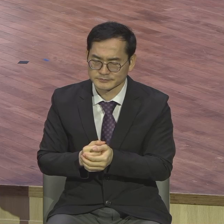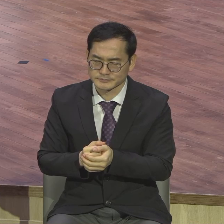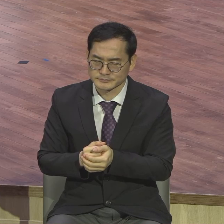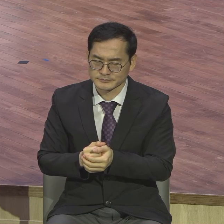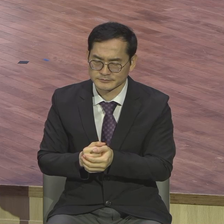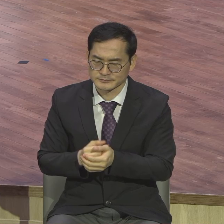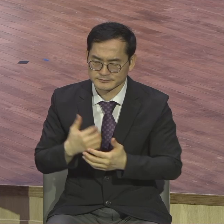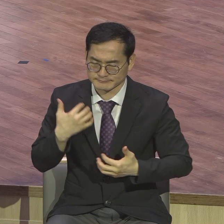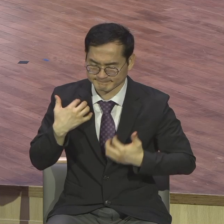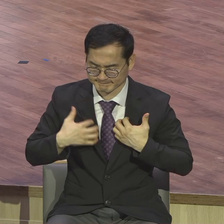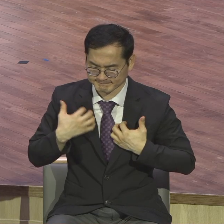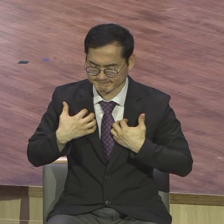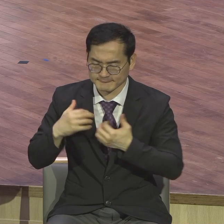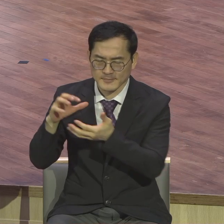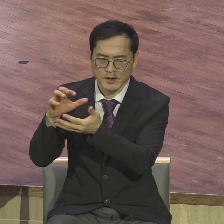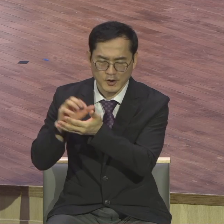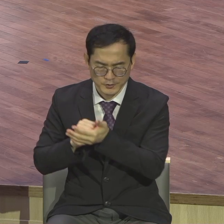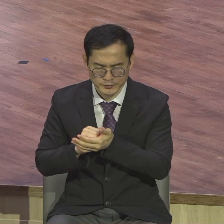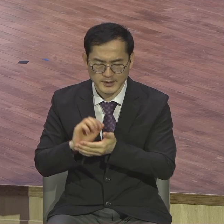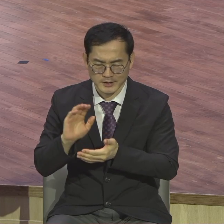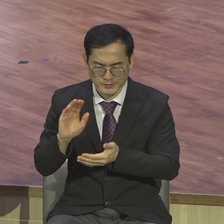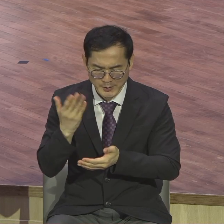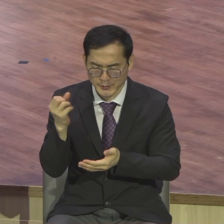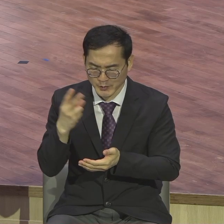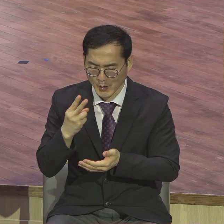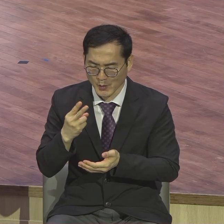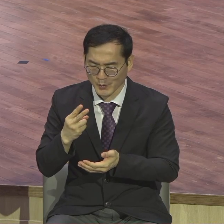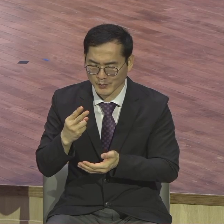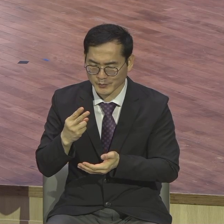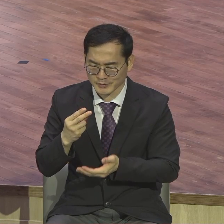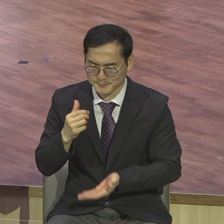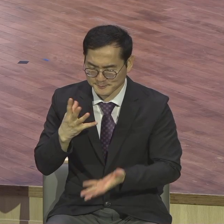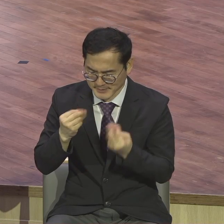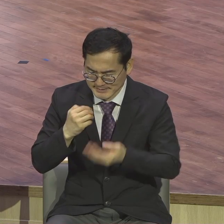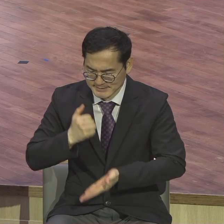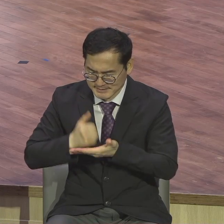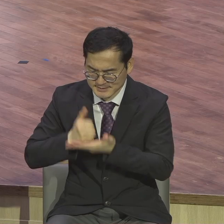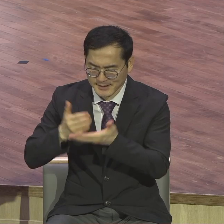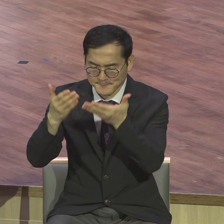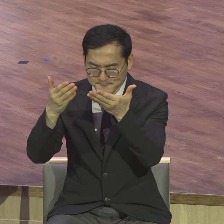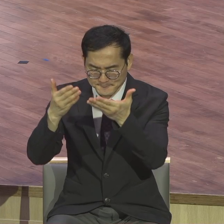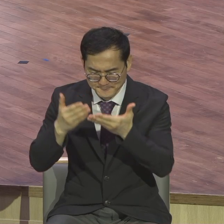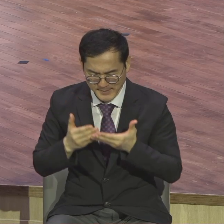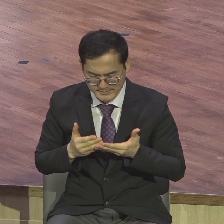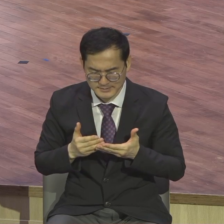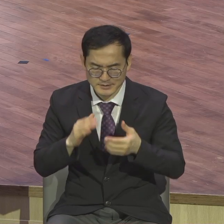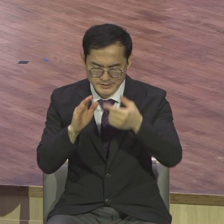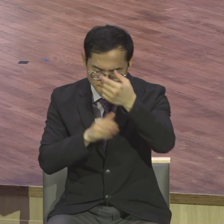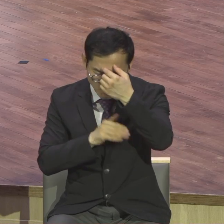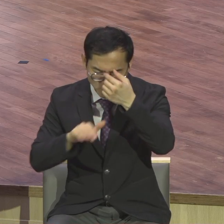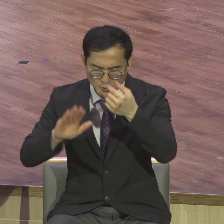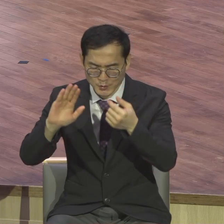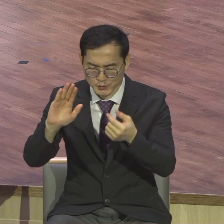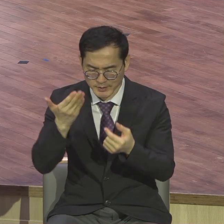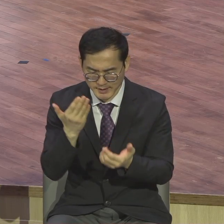충성된 종이라 칭찬받고 축복받는 모든 성도들이 다 되기하여 주옵사사